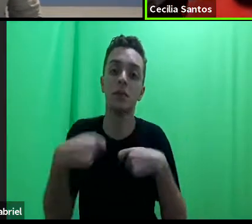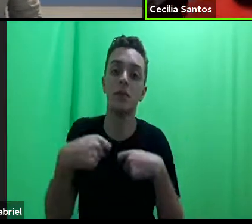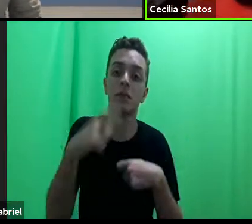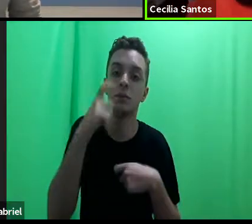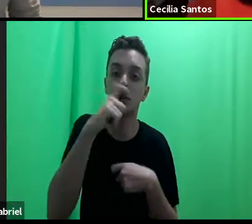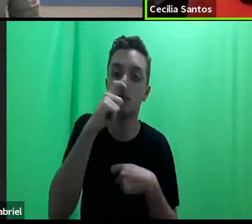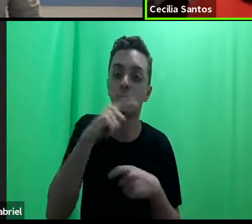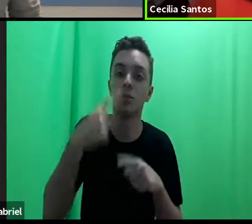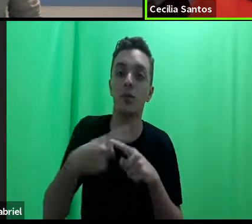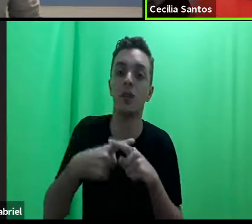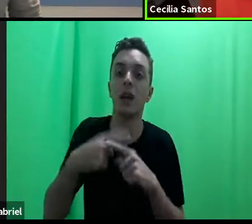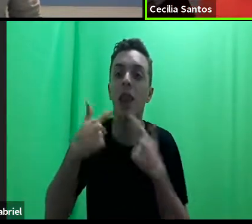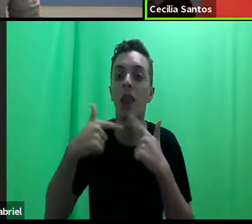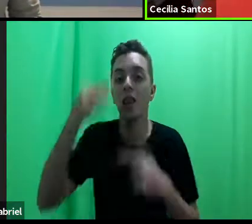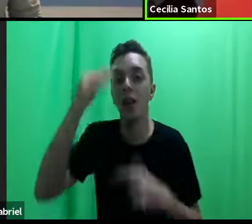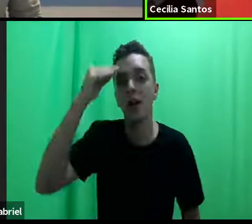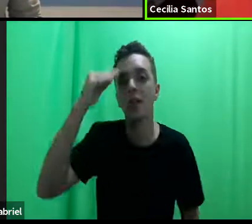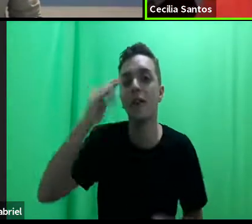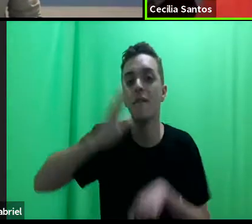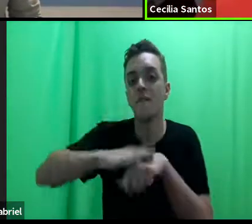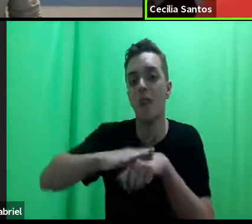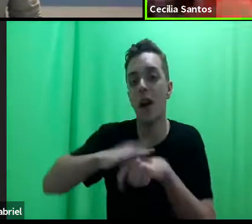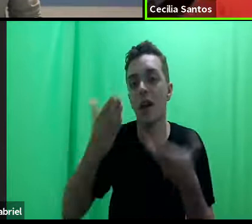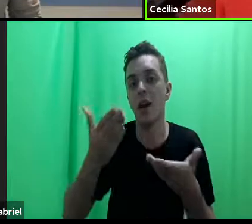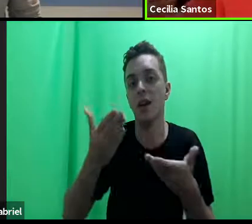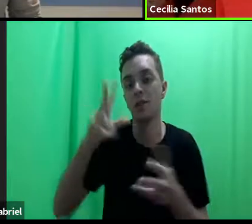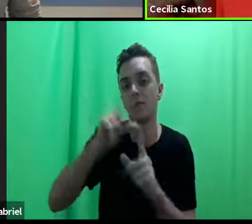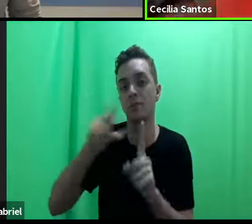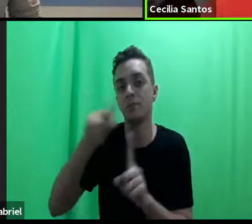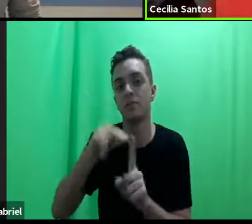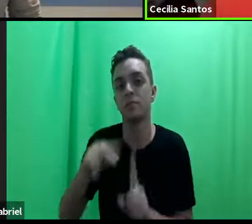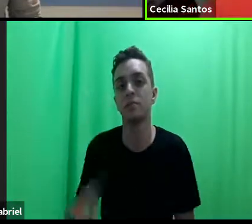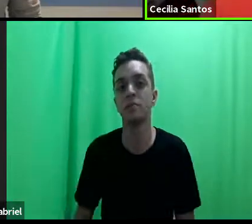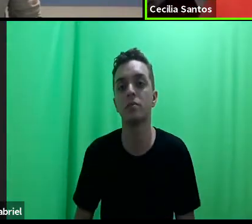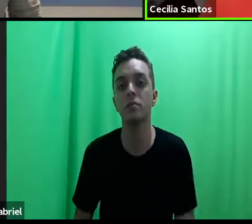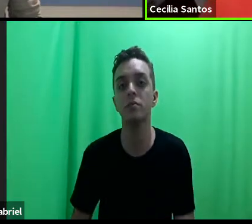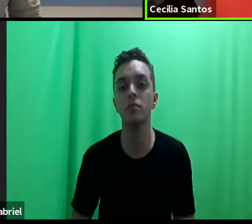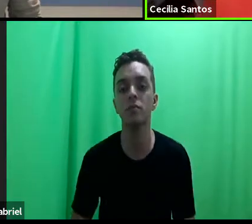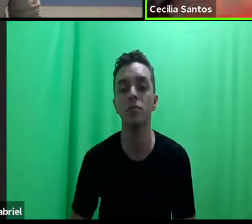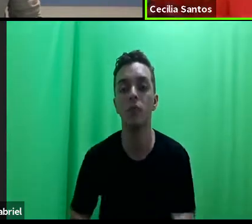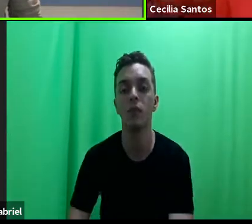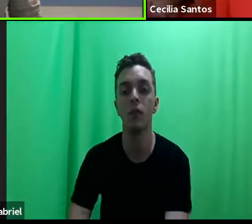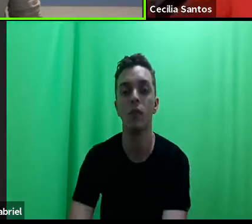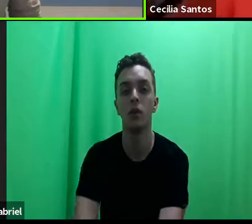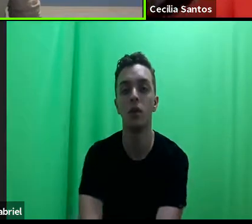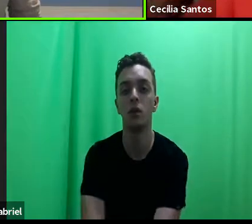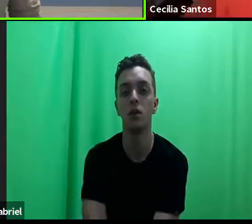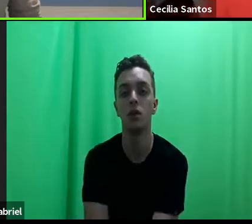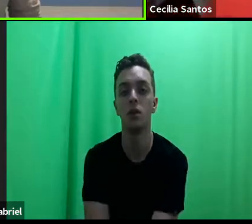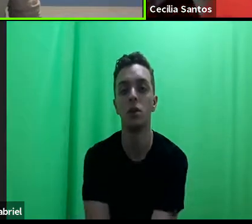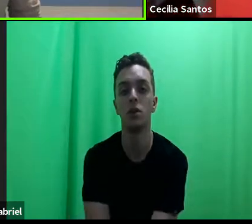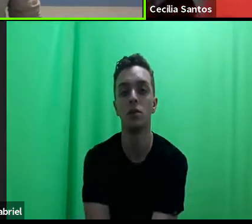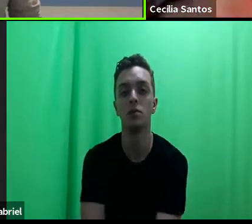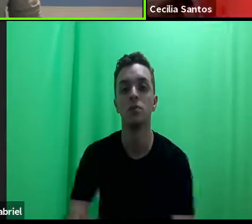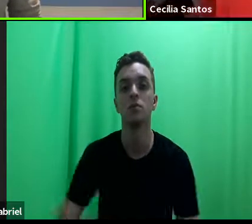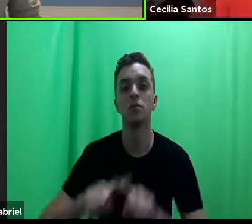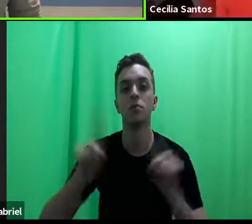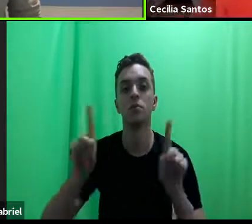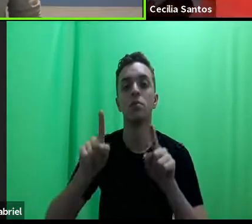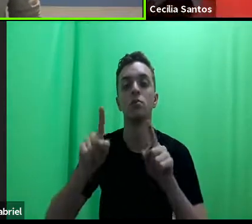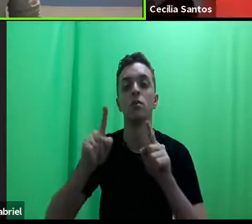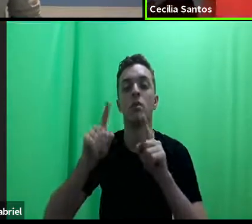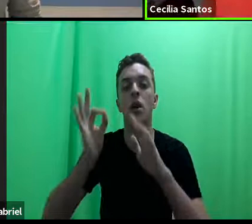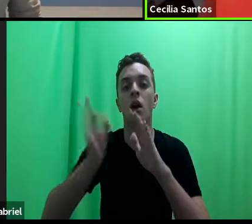a linguagem é da eficiência, não é? Do neoliberalismo. Mas, para a clínica que tem uma perspectiva crítica,